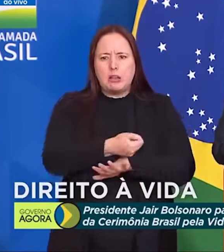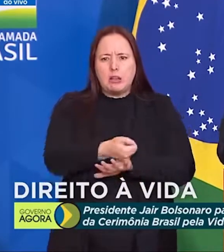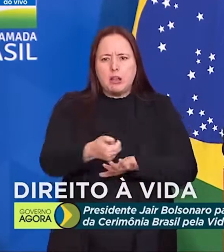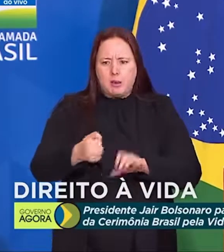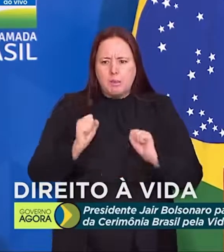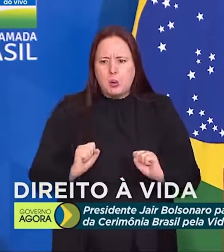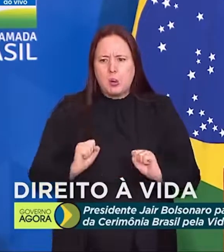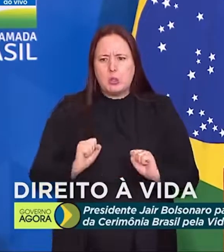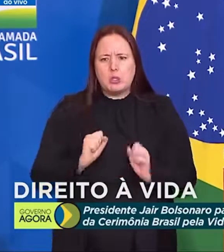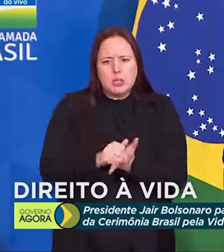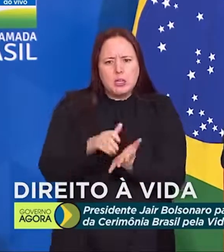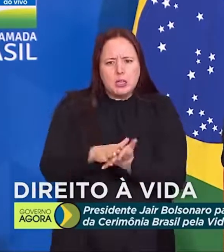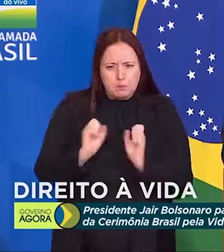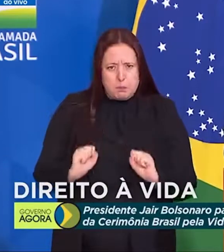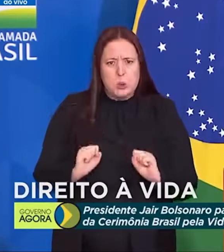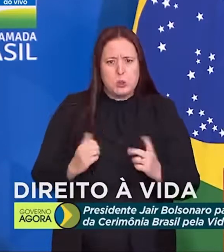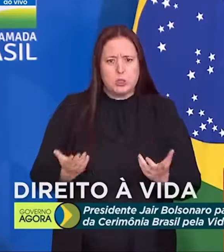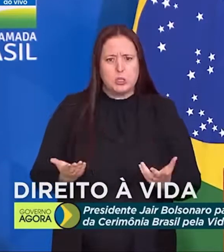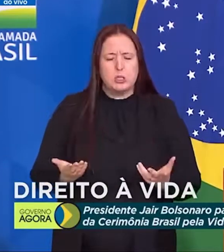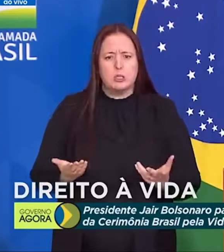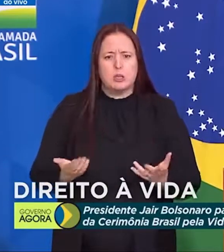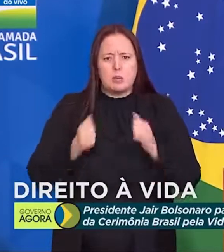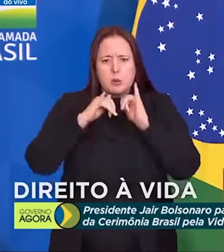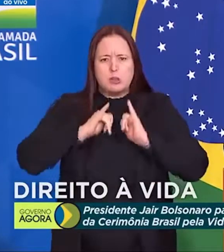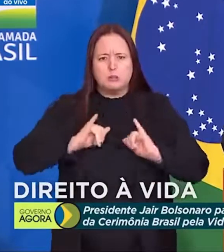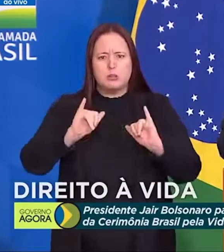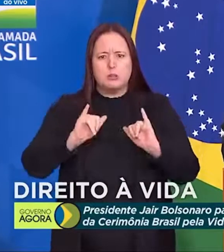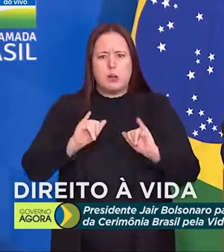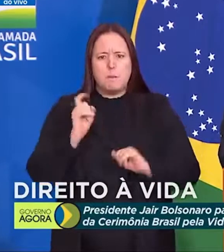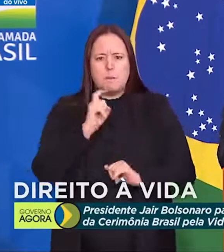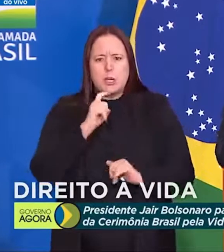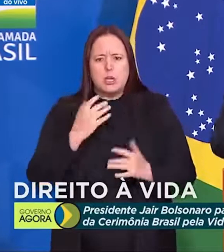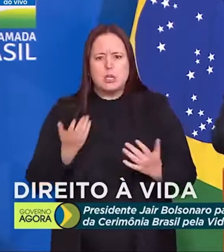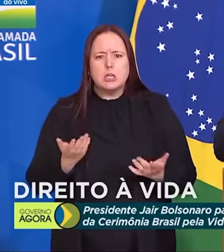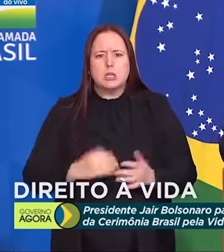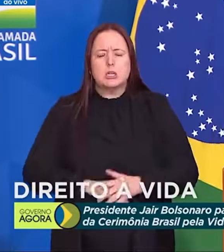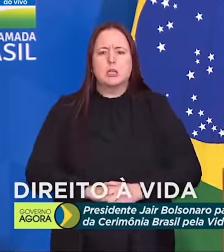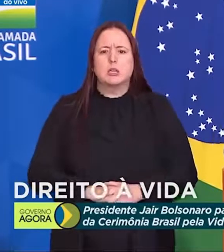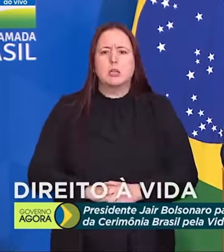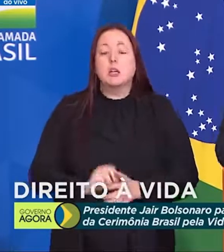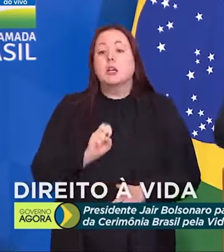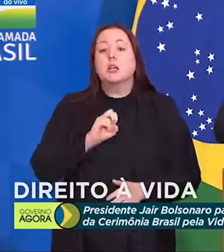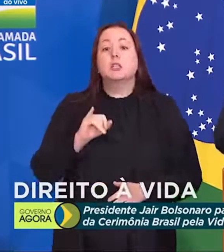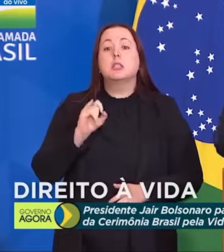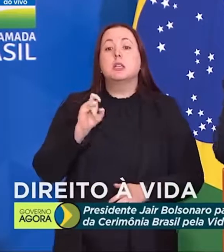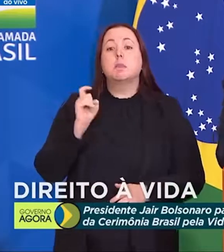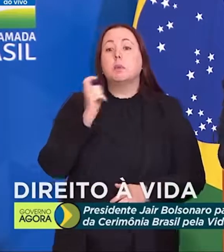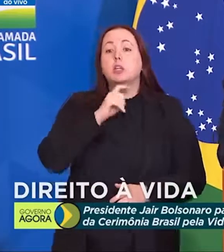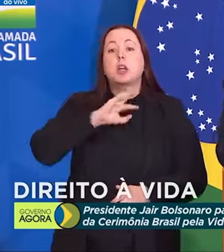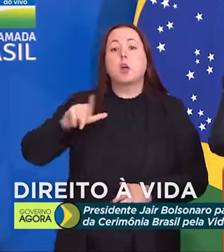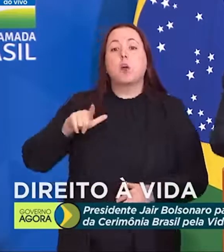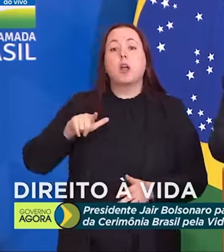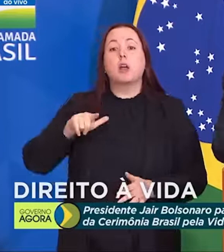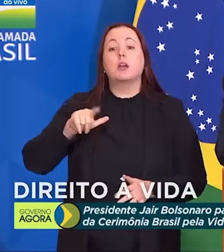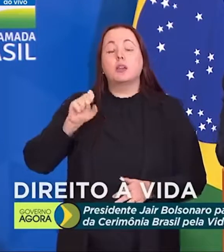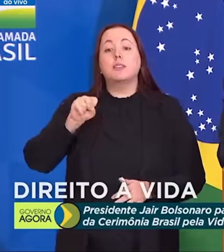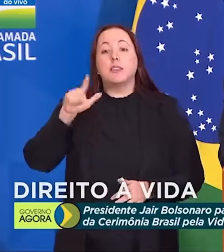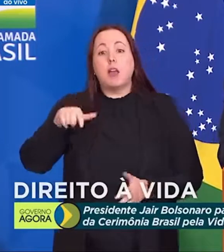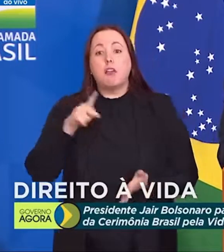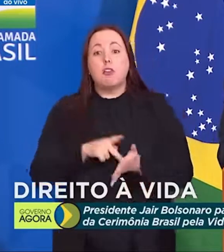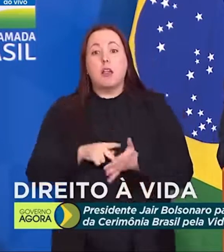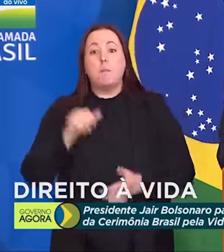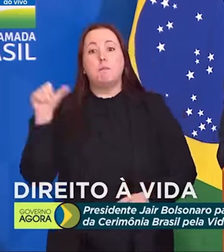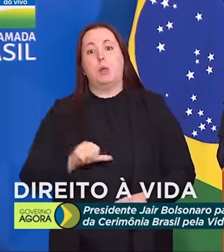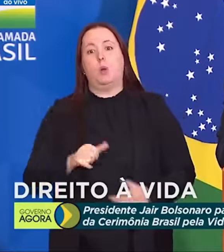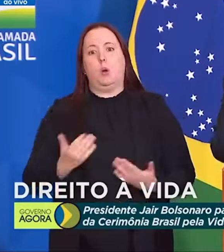Olha, ele está espalhando fake news. E se esse fake news não for fake news, for uma verdade? Pior ainda.